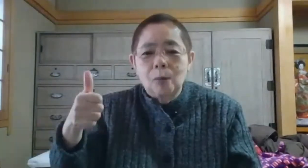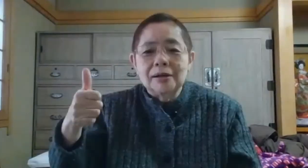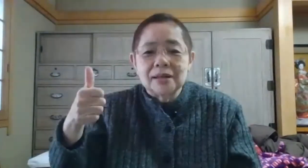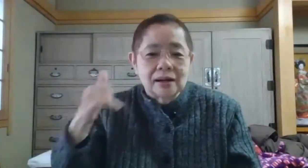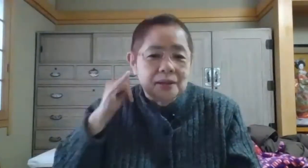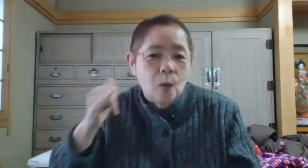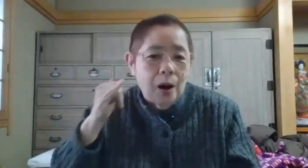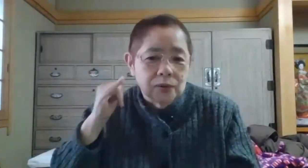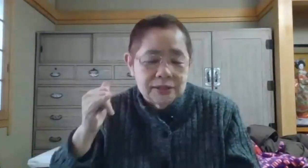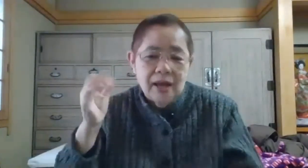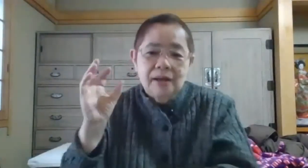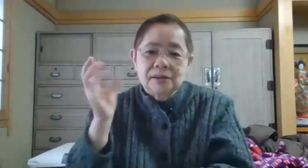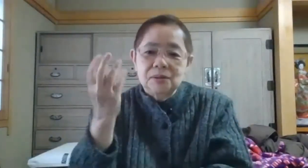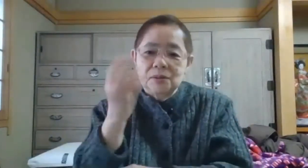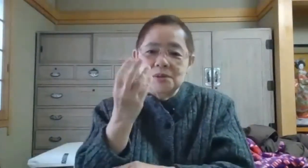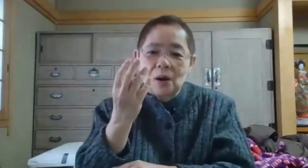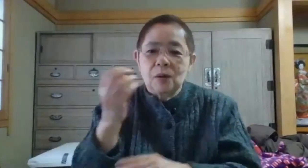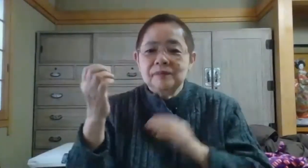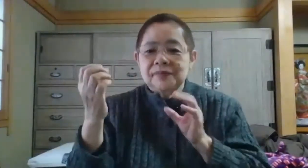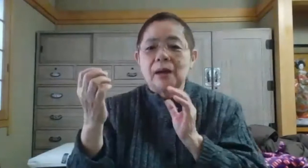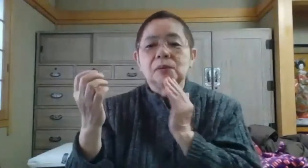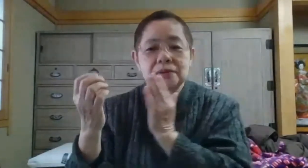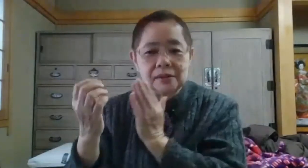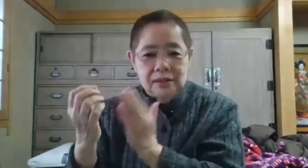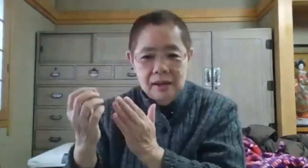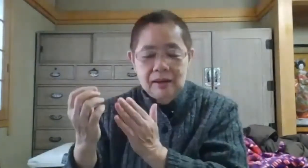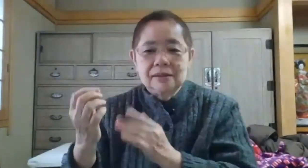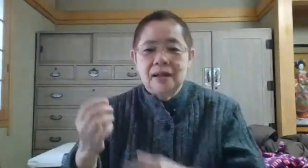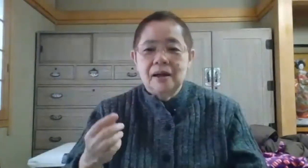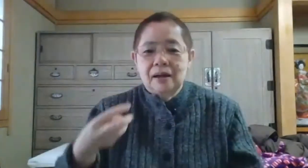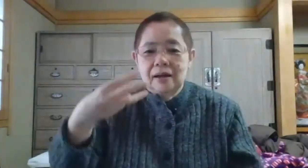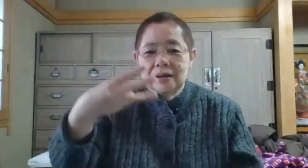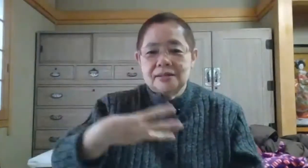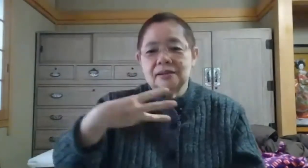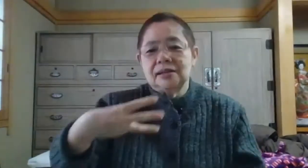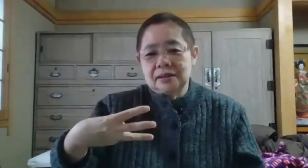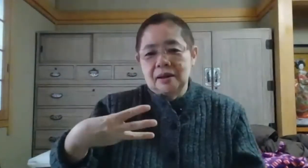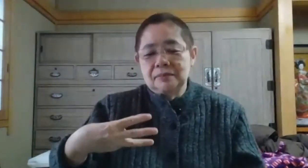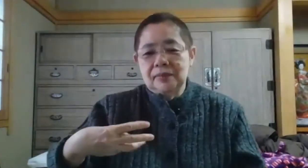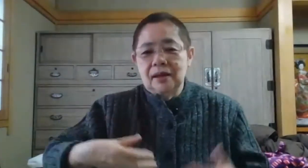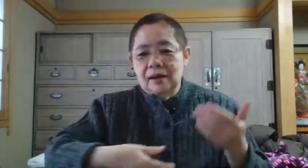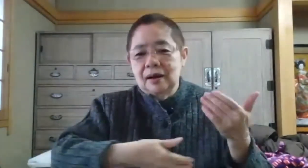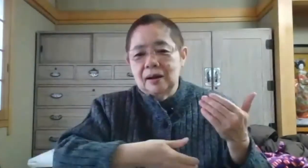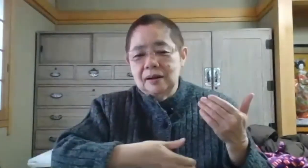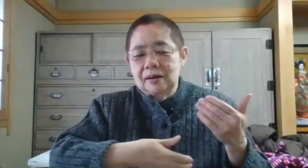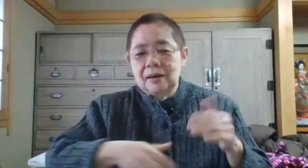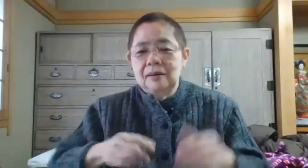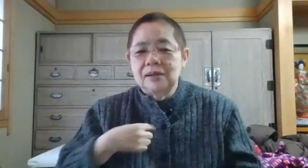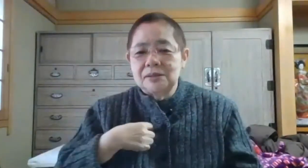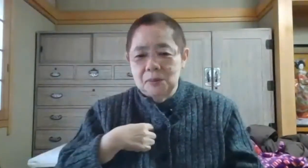まわりさんが電話をして救急車を頼んでで3人で私と